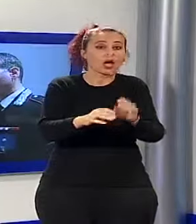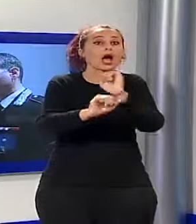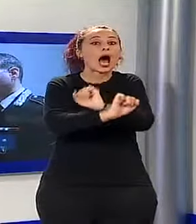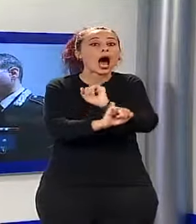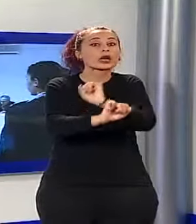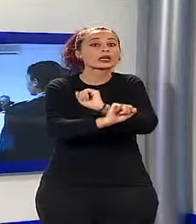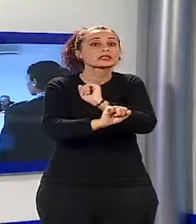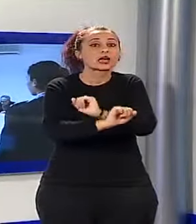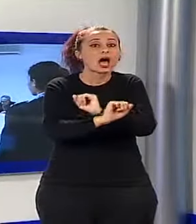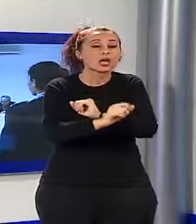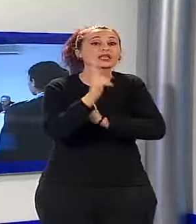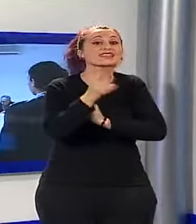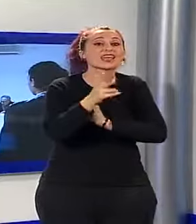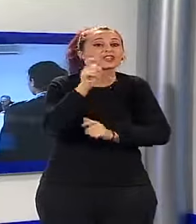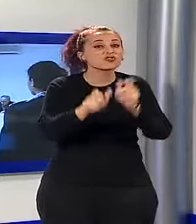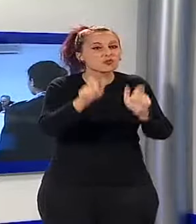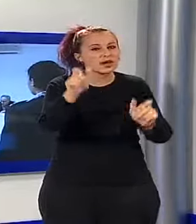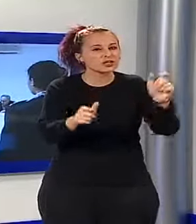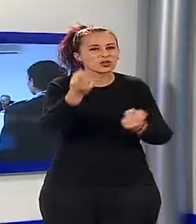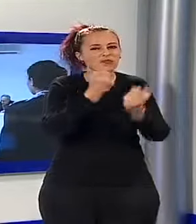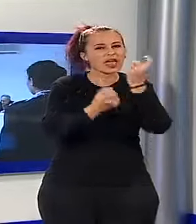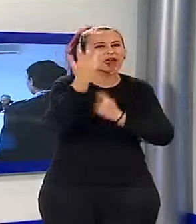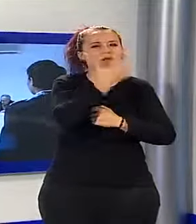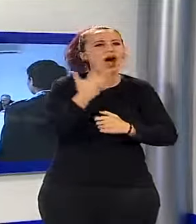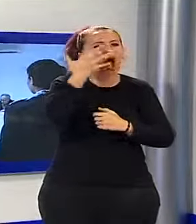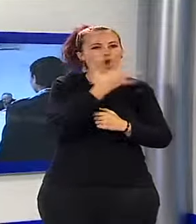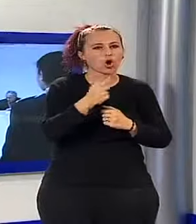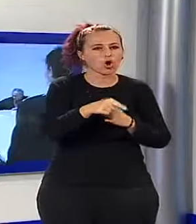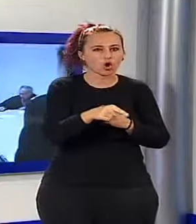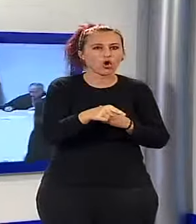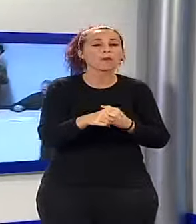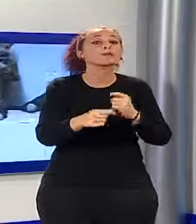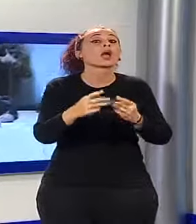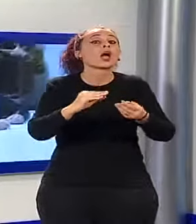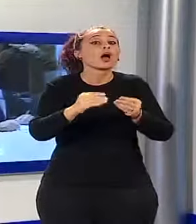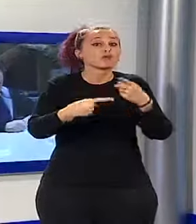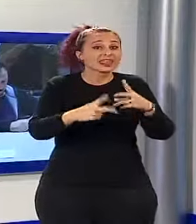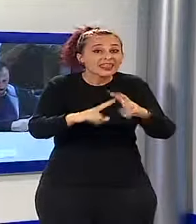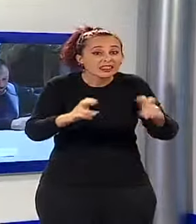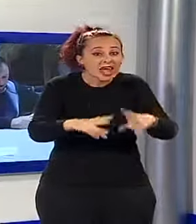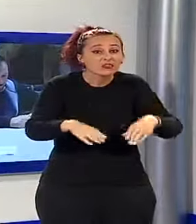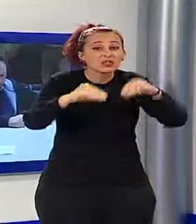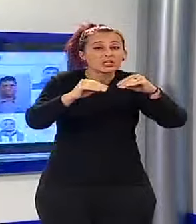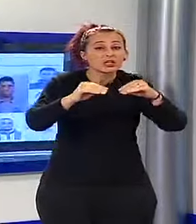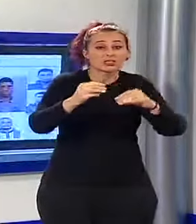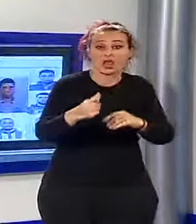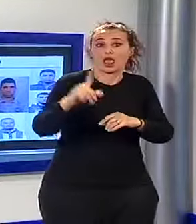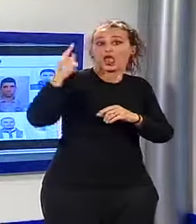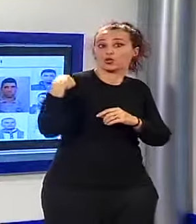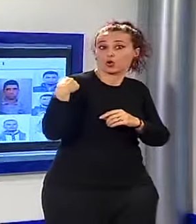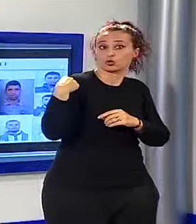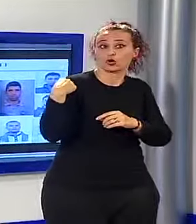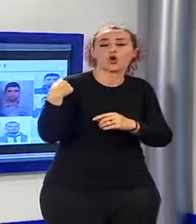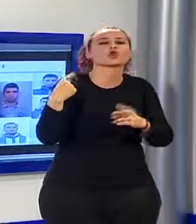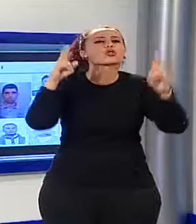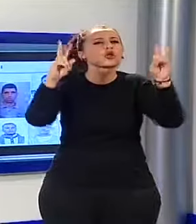pineta di Ponente 13 cittadini di nazionalità marocchina. L'operazione l'ha cominciata nel giugno scorso con il nome di